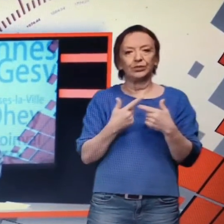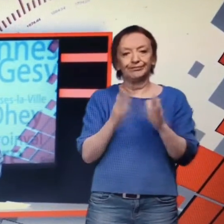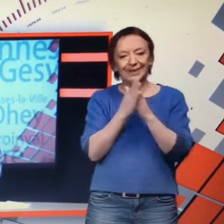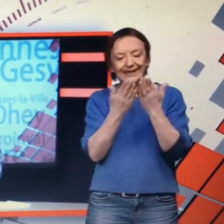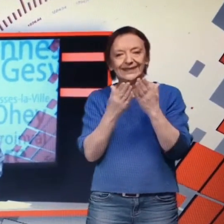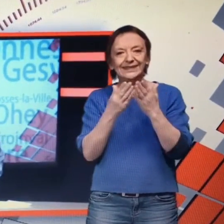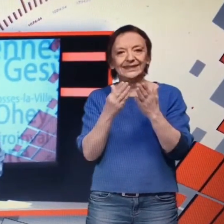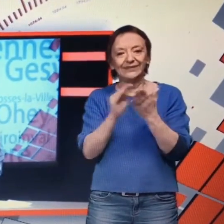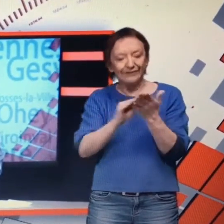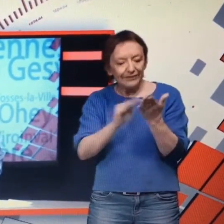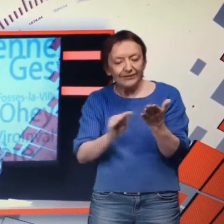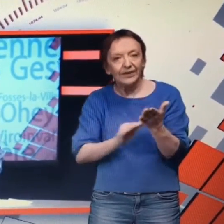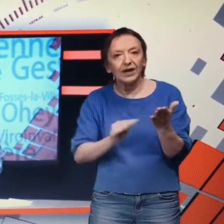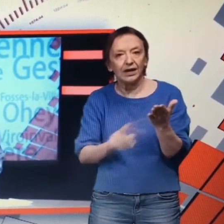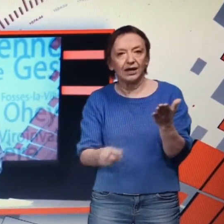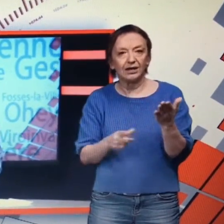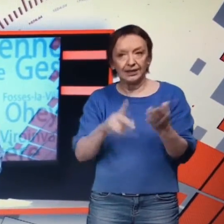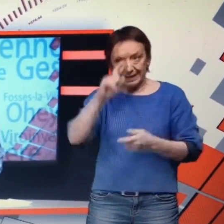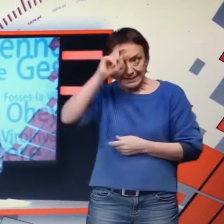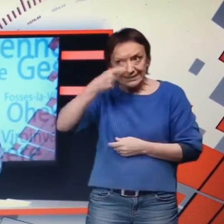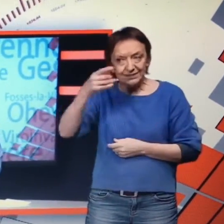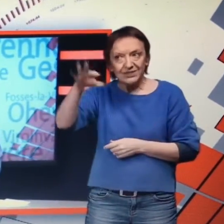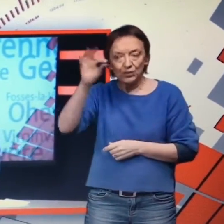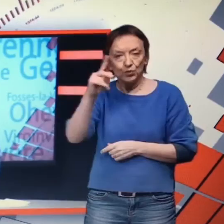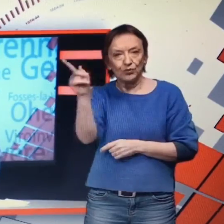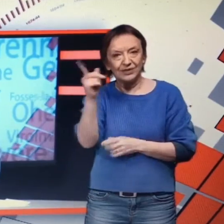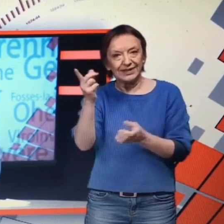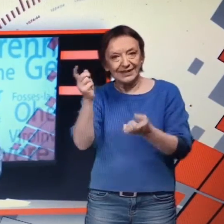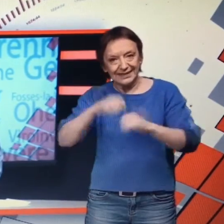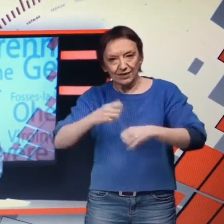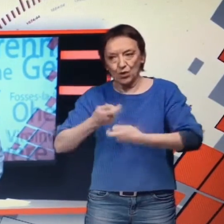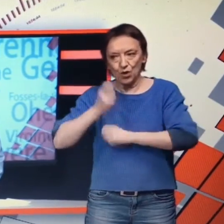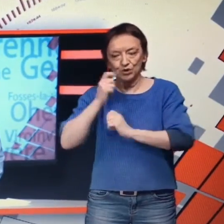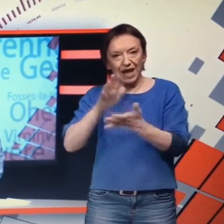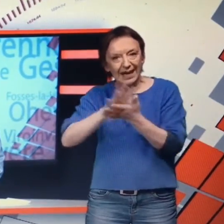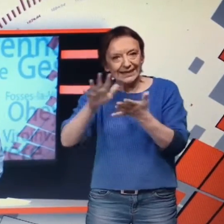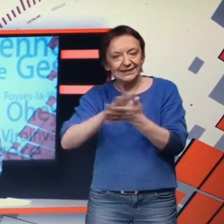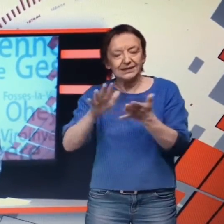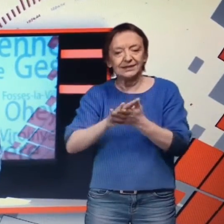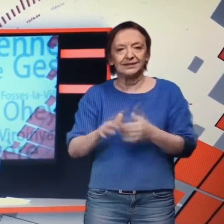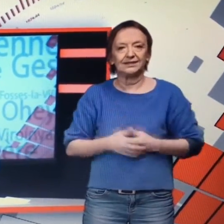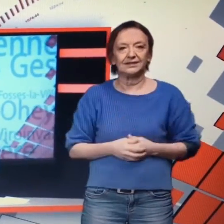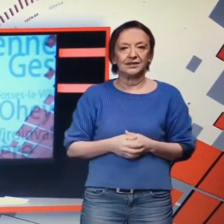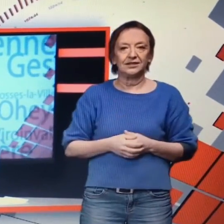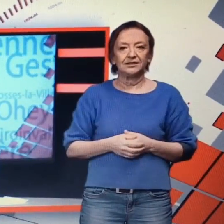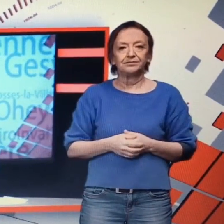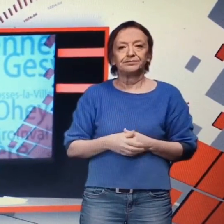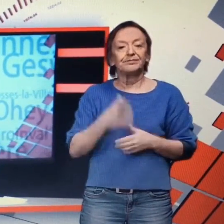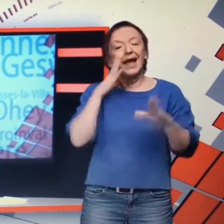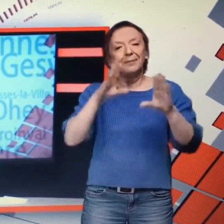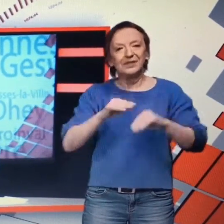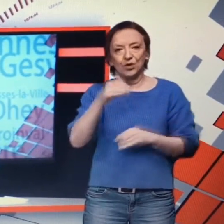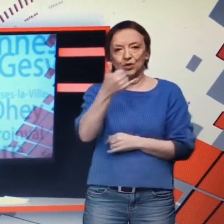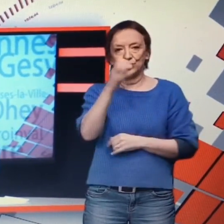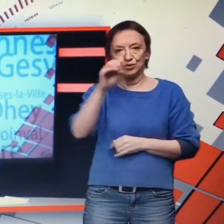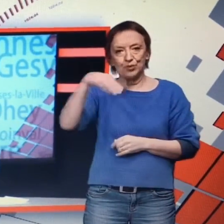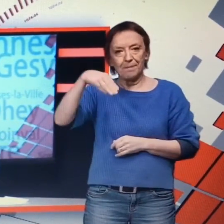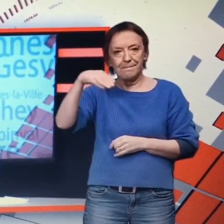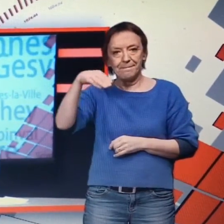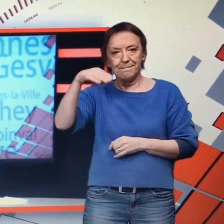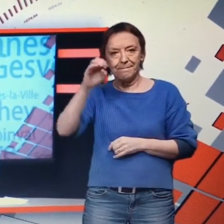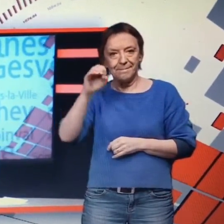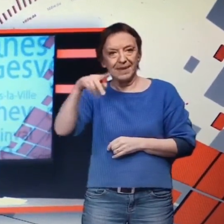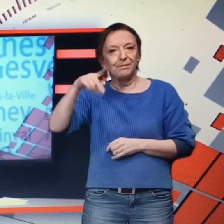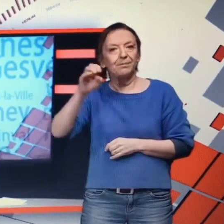compte de nombreux auteurs de talents. Sandra Di Silvio, une gemépoise, a donc décidé de créer sa propre maison d